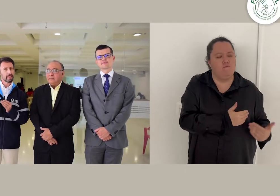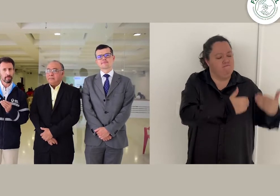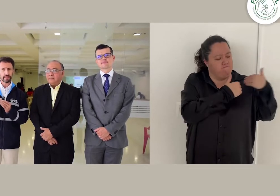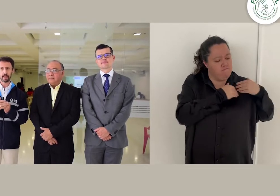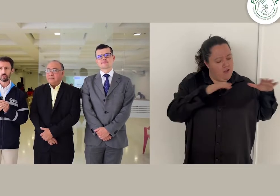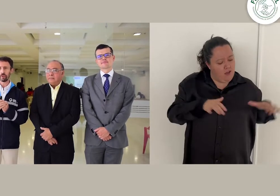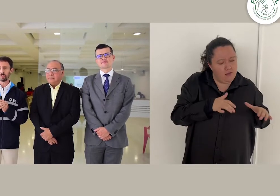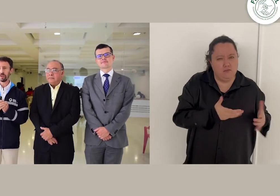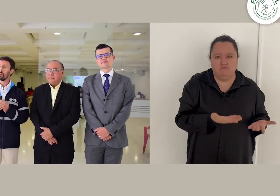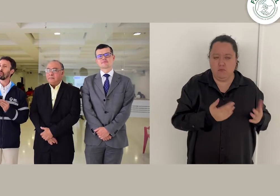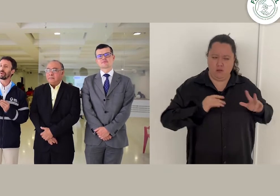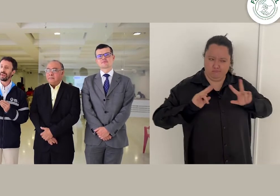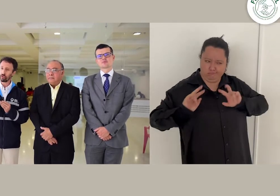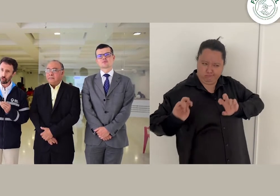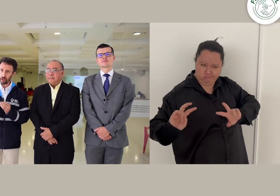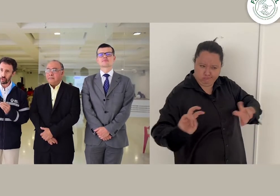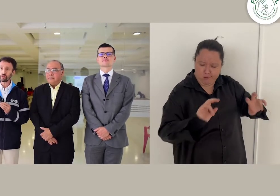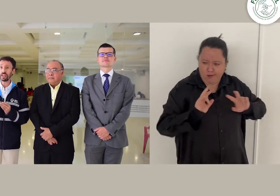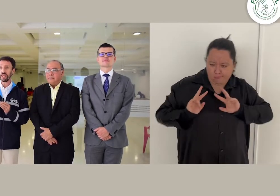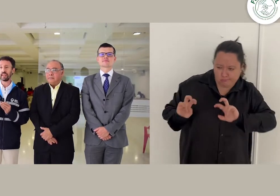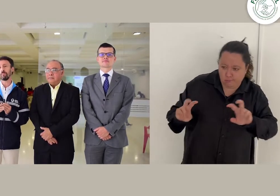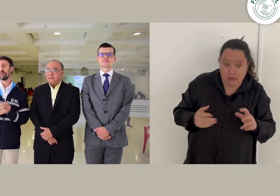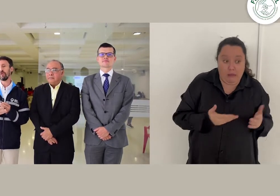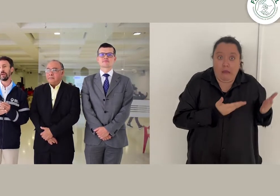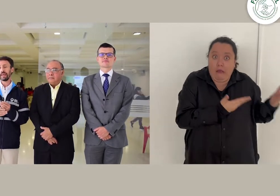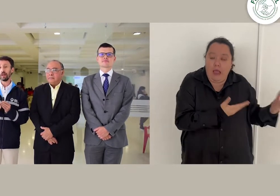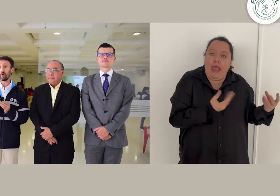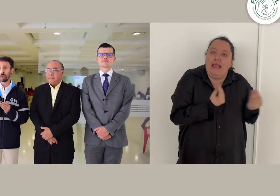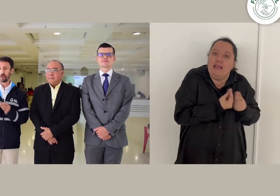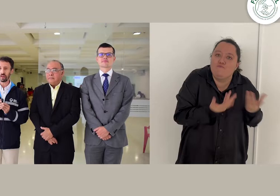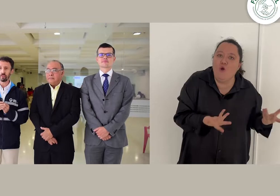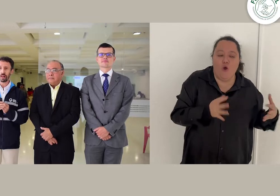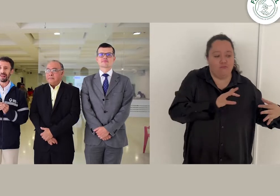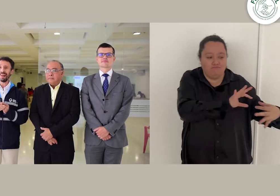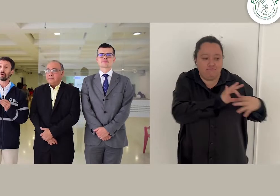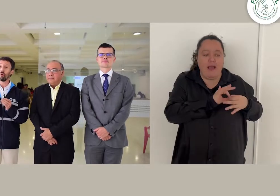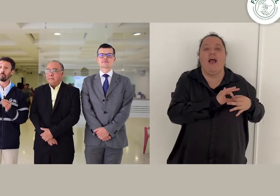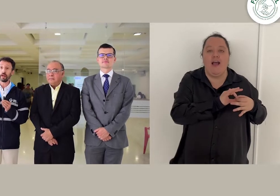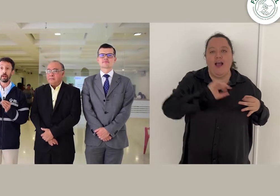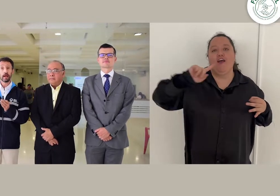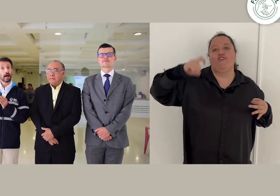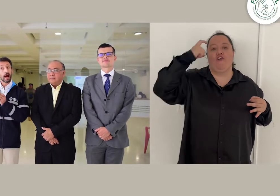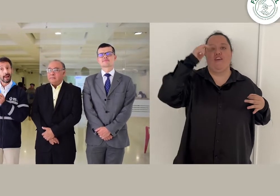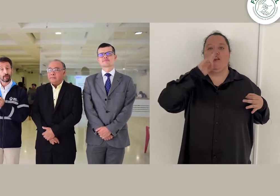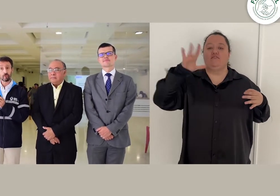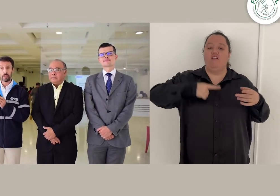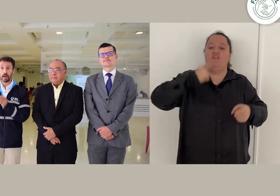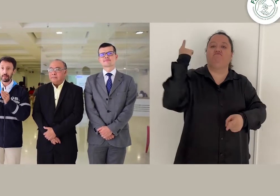unas investigaciones, porque es con hechos y en equipo que el gobierno nacional le cumple a la comunidad